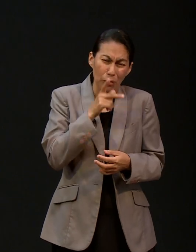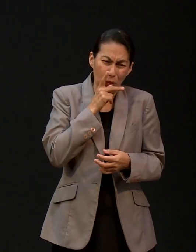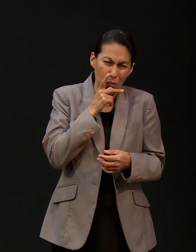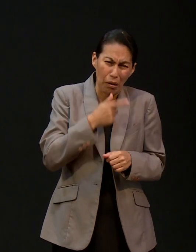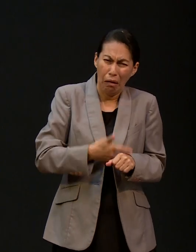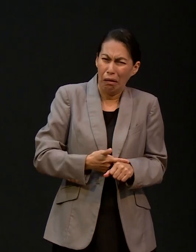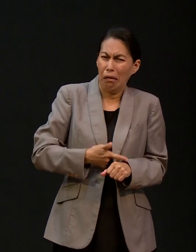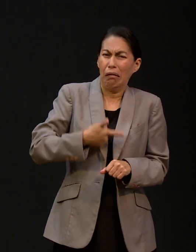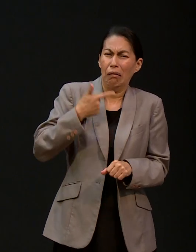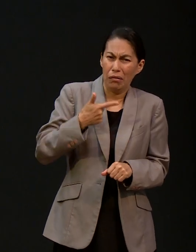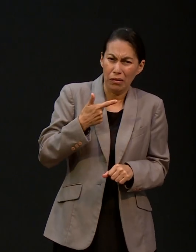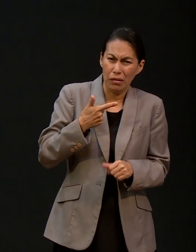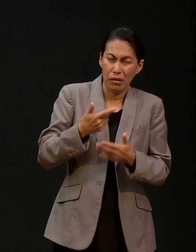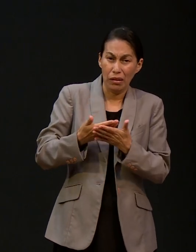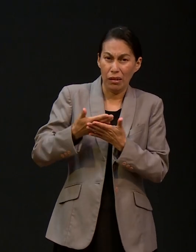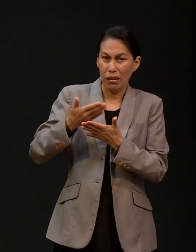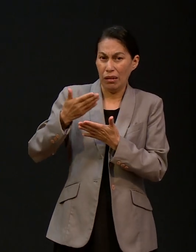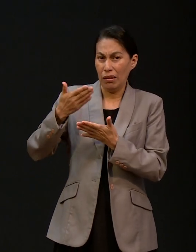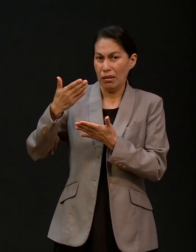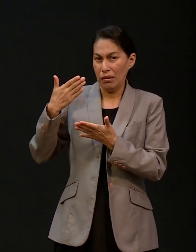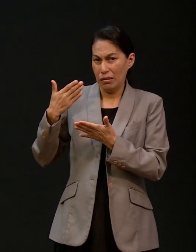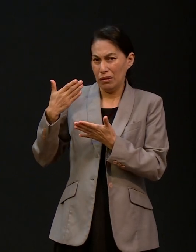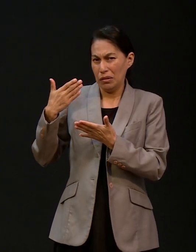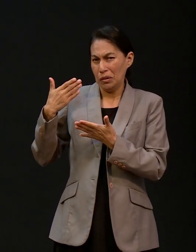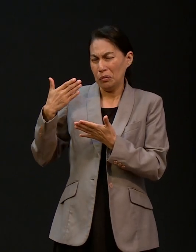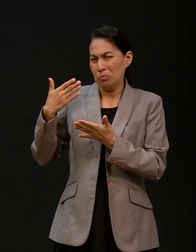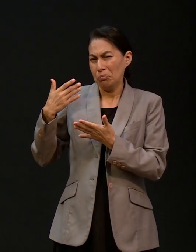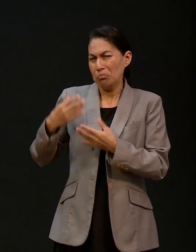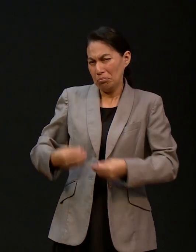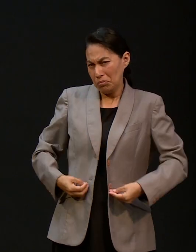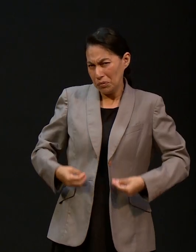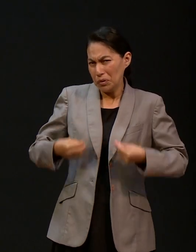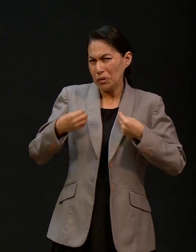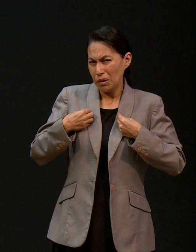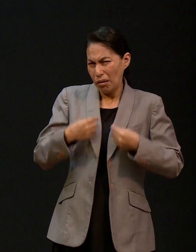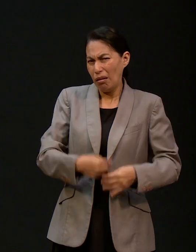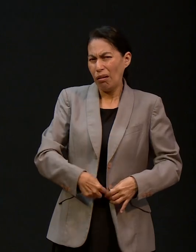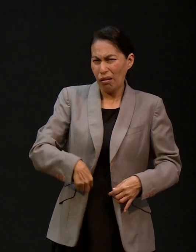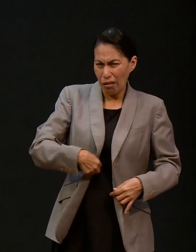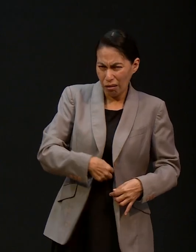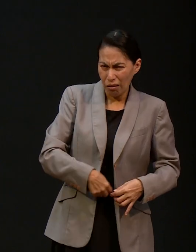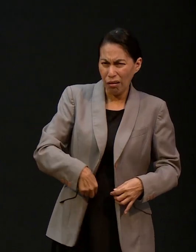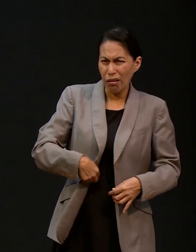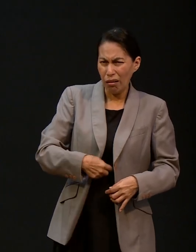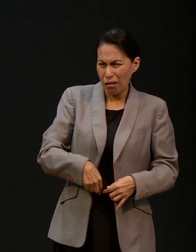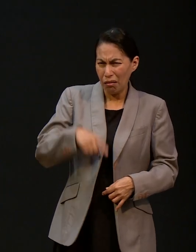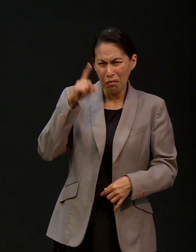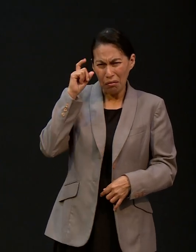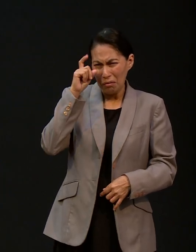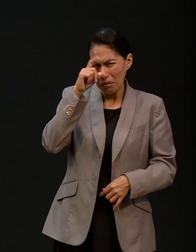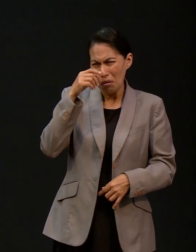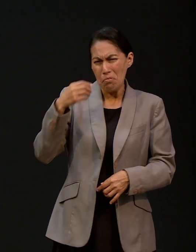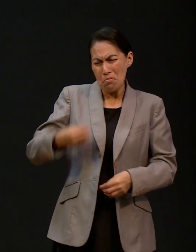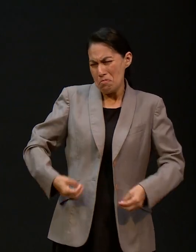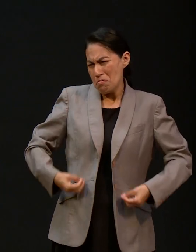estaba grave. Papá había padecido por eso toda su vida problemas con su estómago, su intestino.